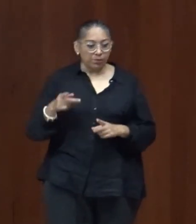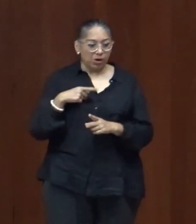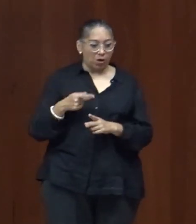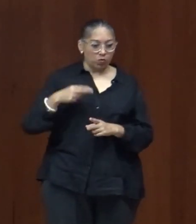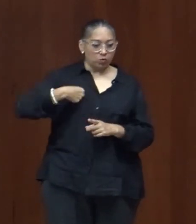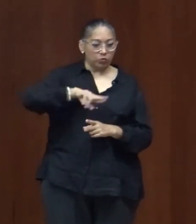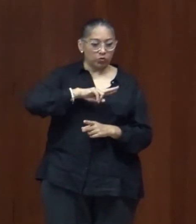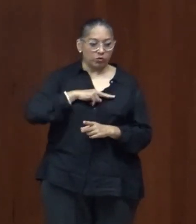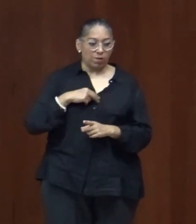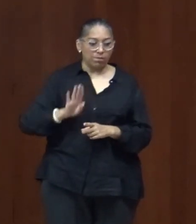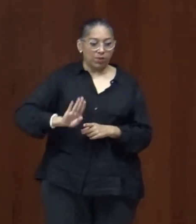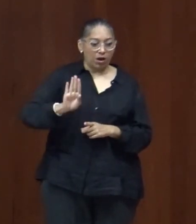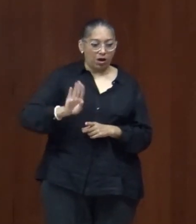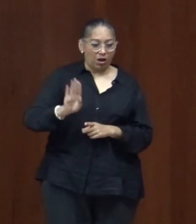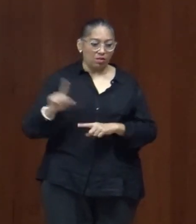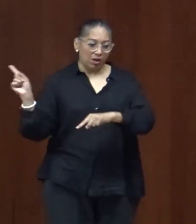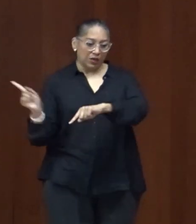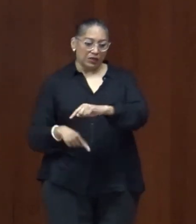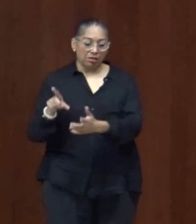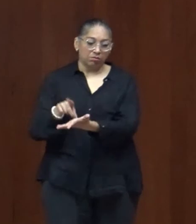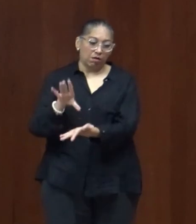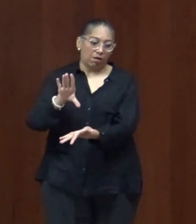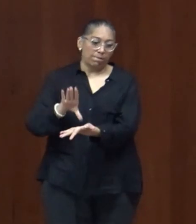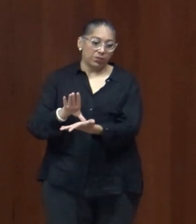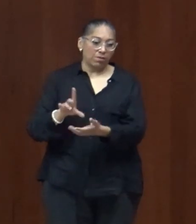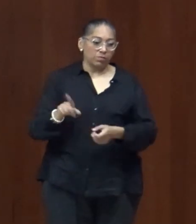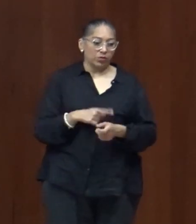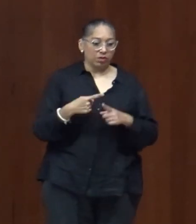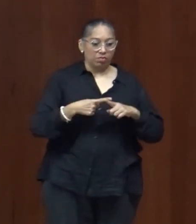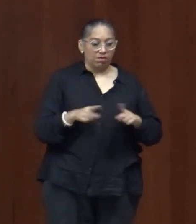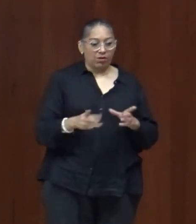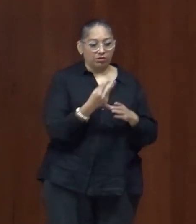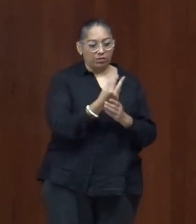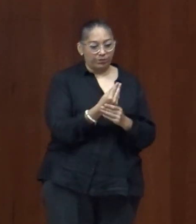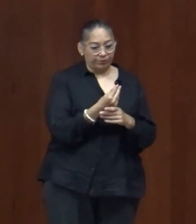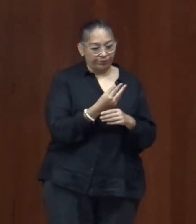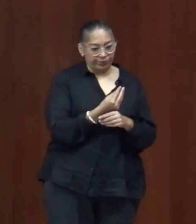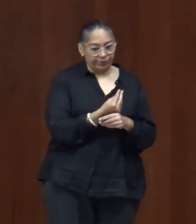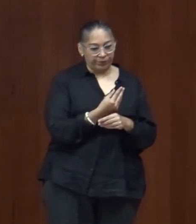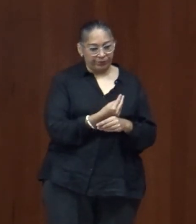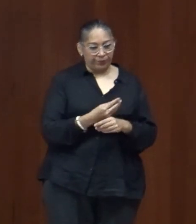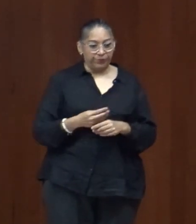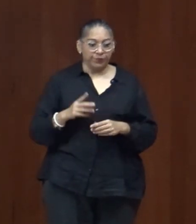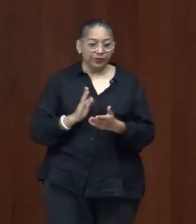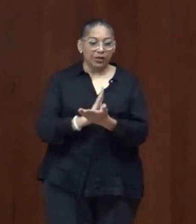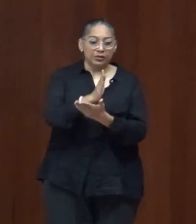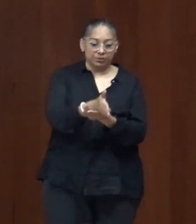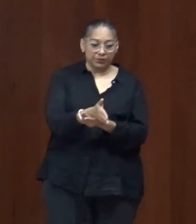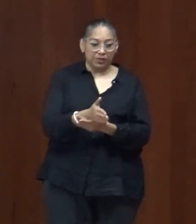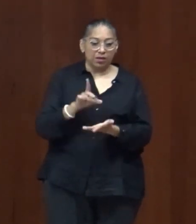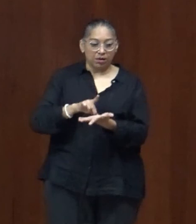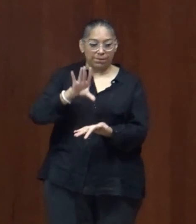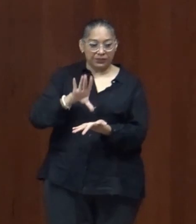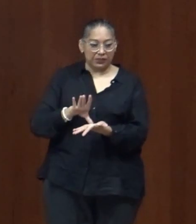que requieren otro tipo de adecuaciones tenemos que hacer esas adecuaciones que sean lógicas y que nos permitan